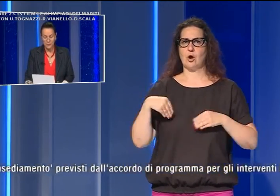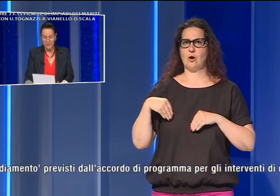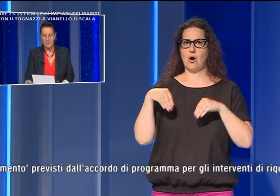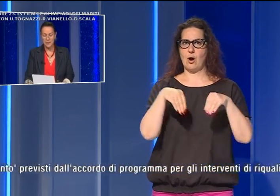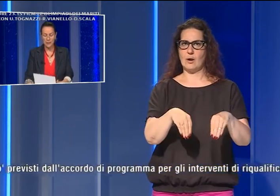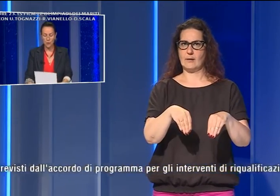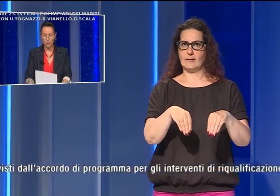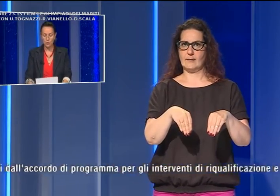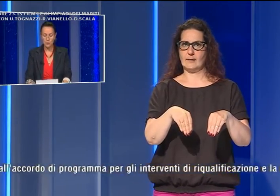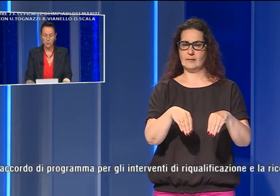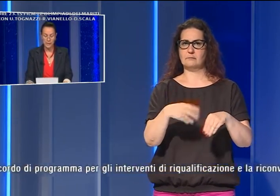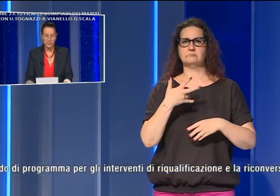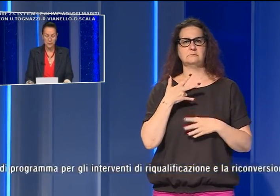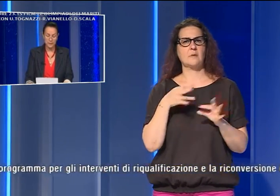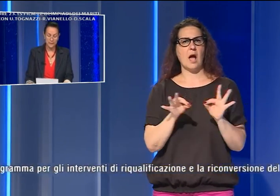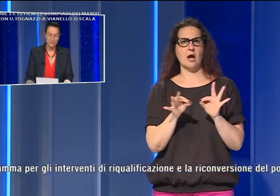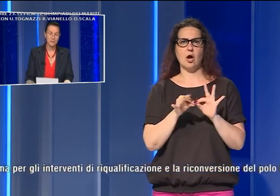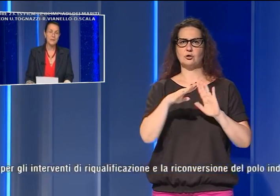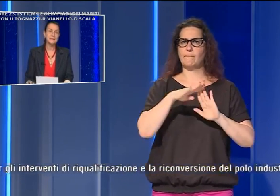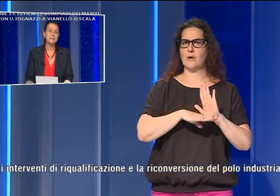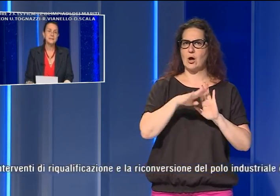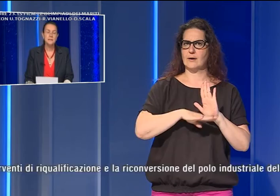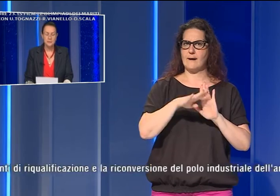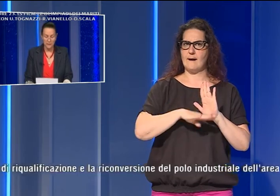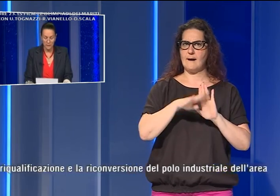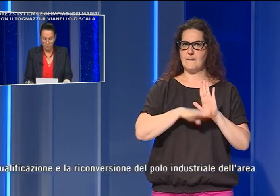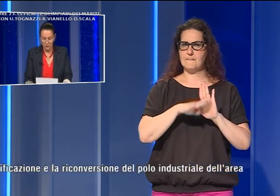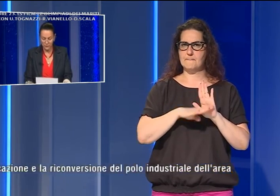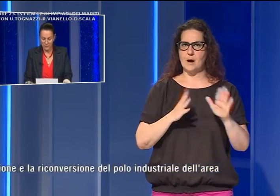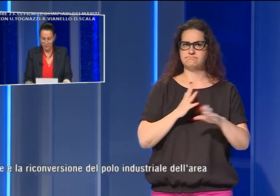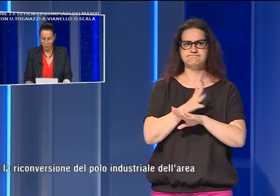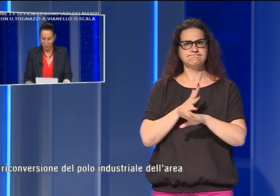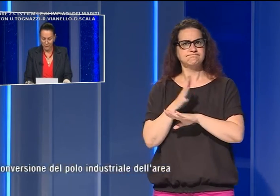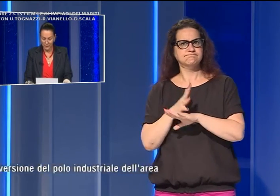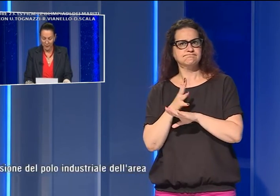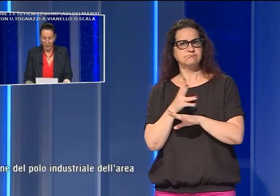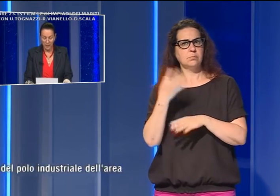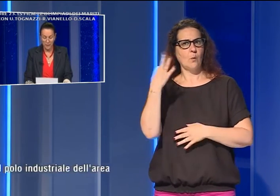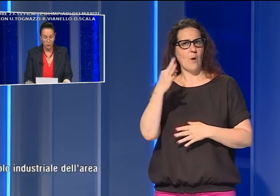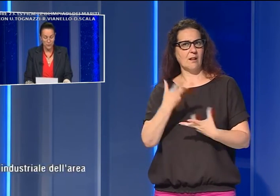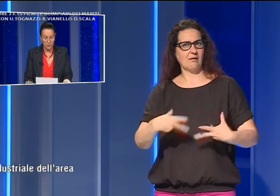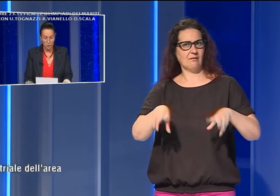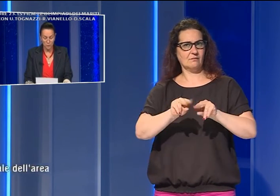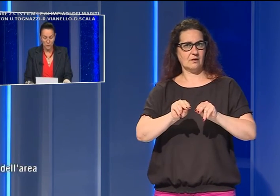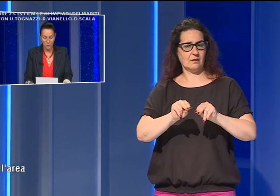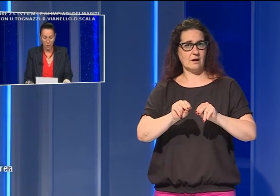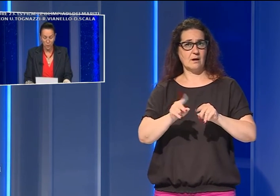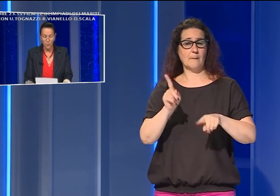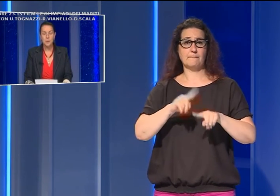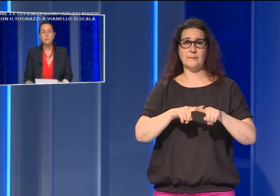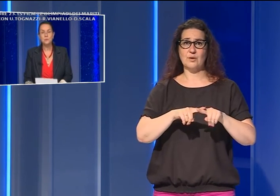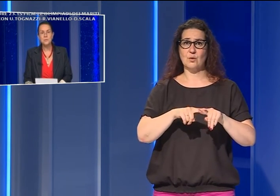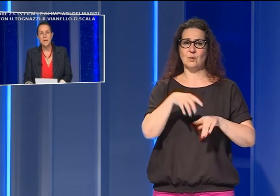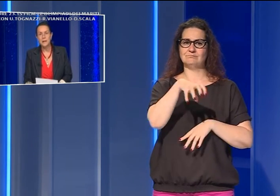previsti dall'accordo di programma per gli interventi di riqualificazione e la riconversione del